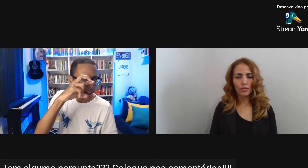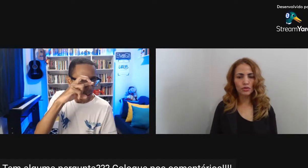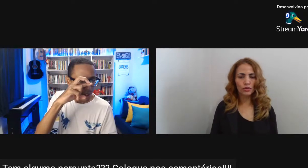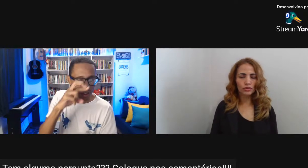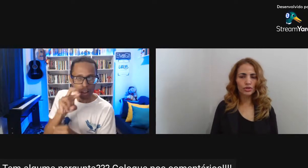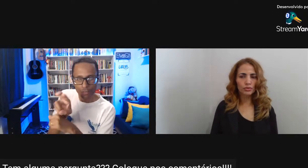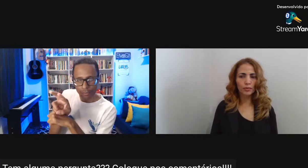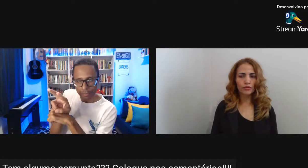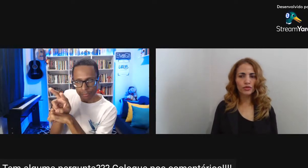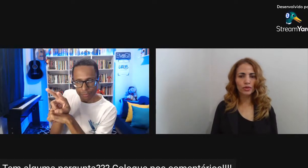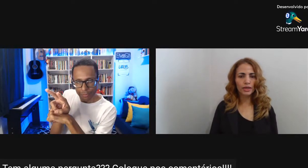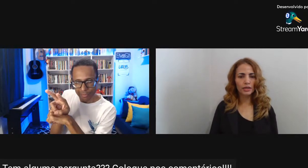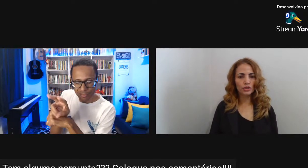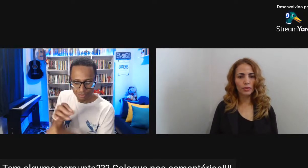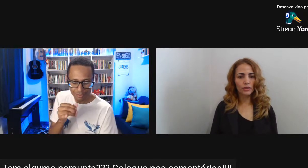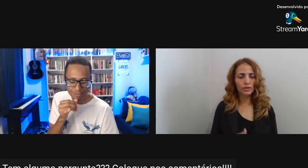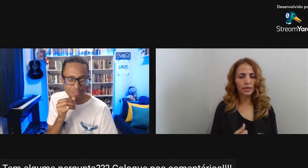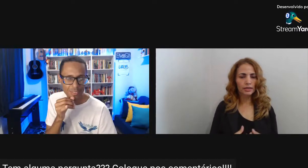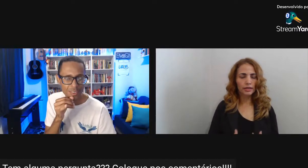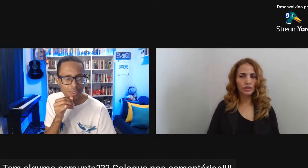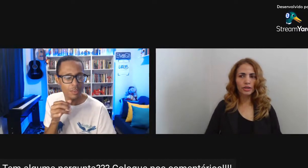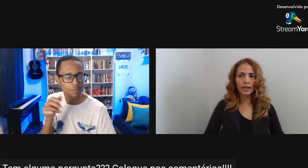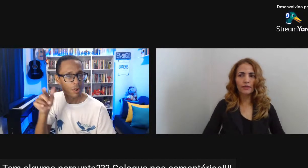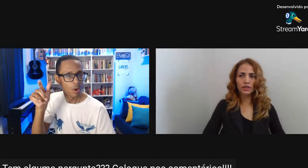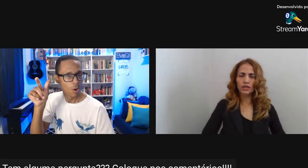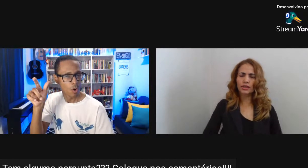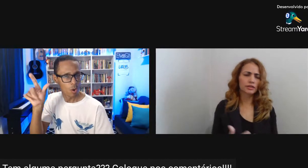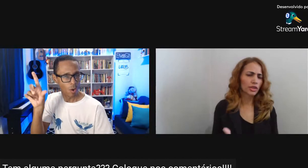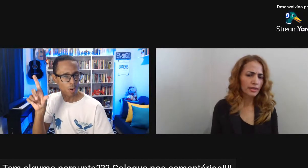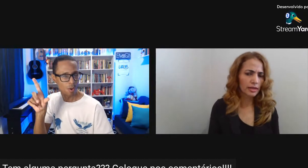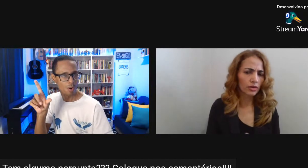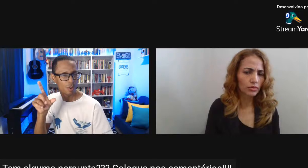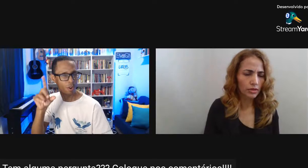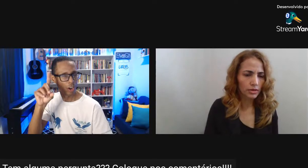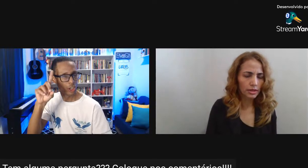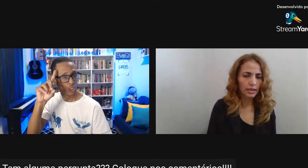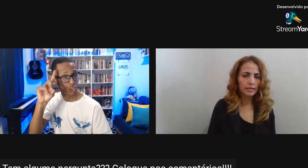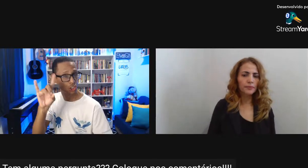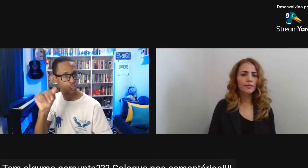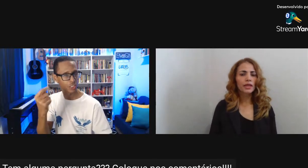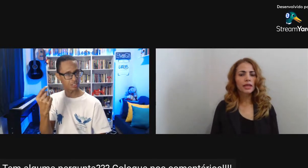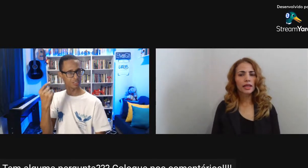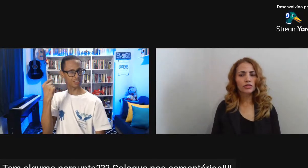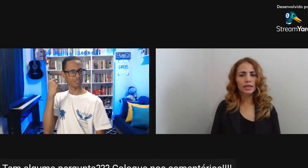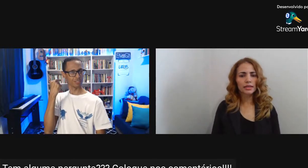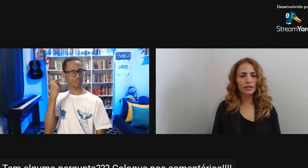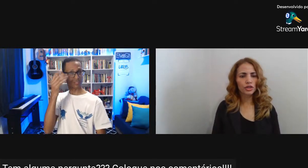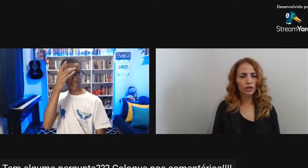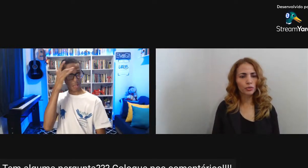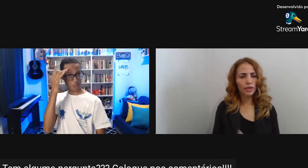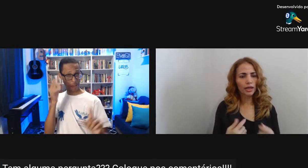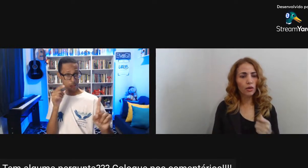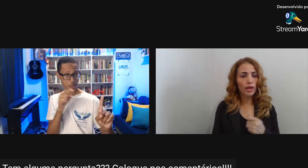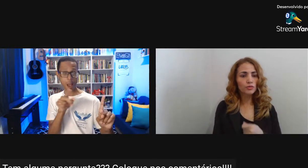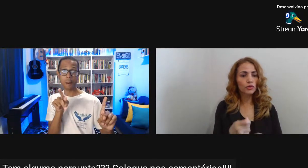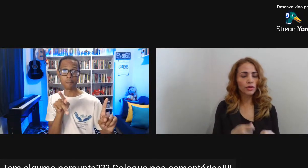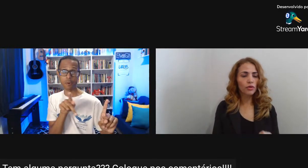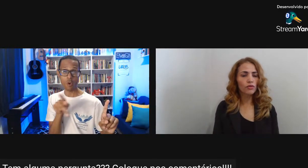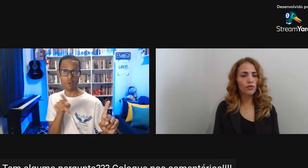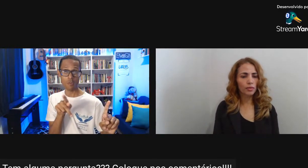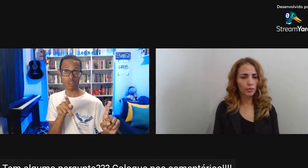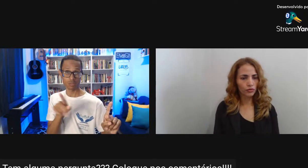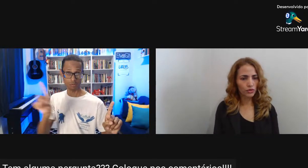racial Mas num outro dia Uma professora Agrediu uma aluna Que tinha déficit De atenção Não tenho certeza Dentro da sala de aula Porque ela não